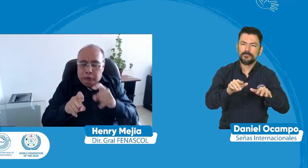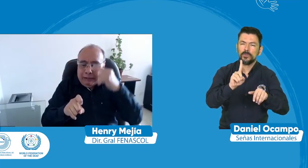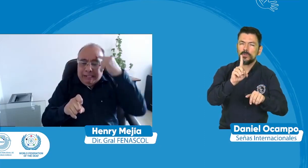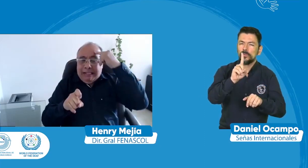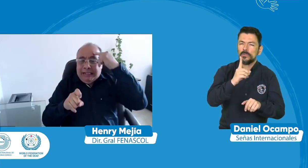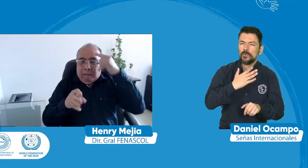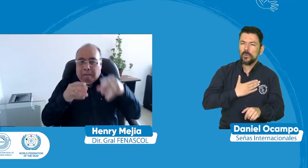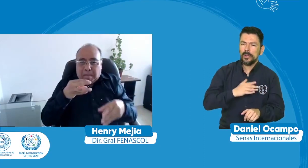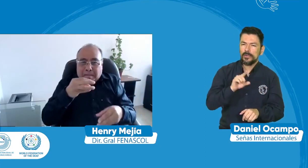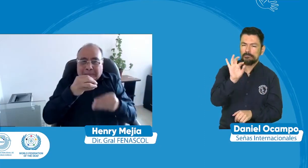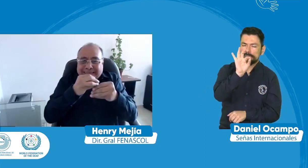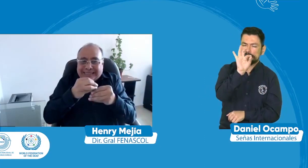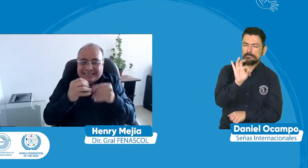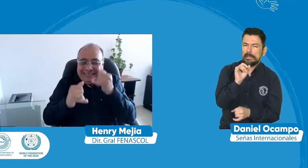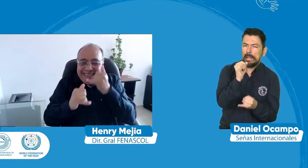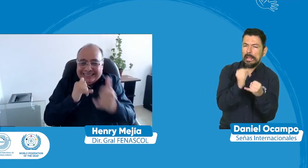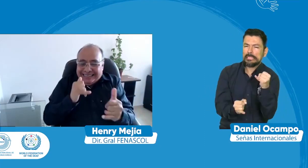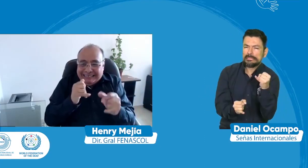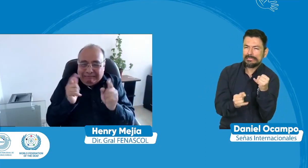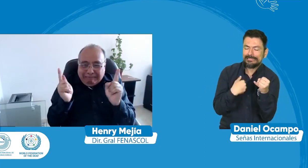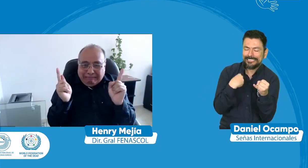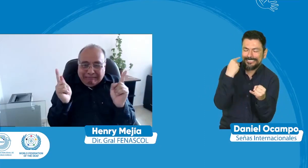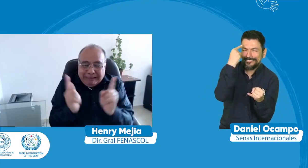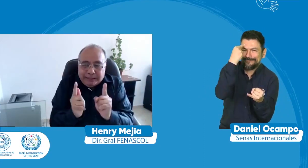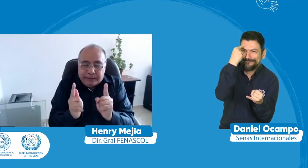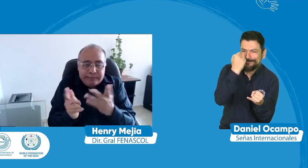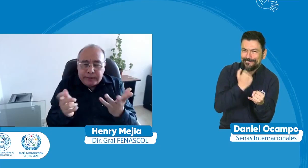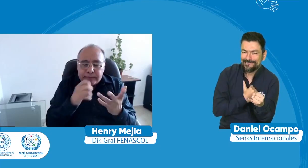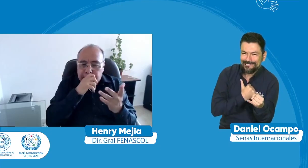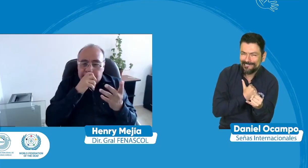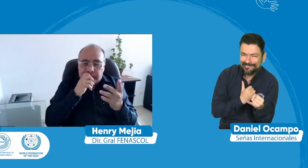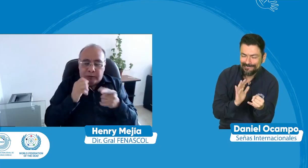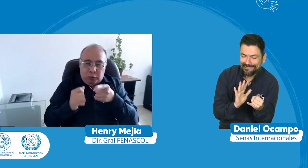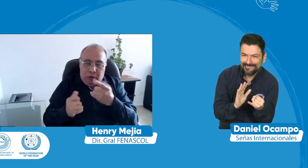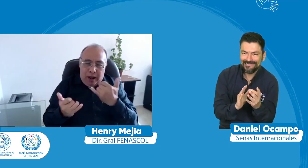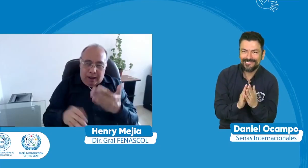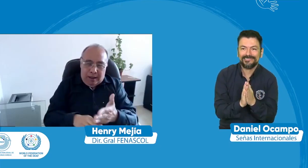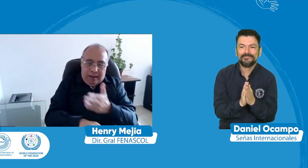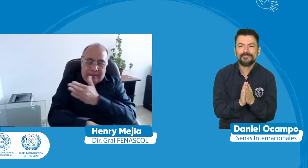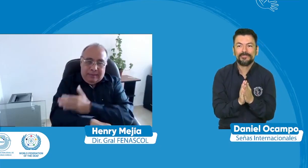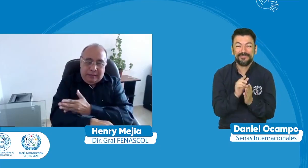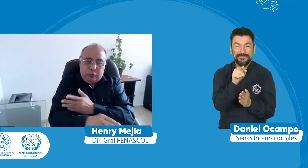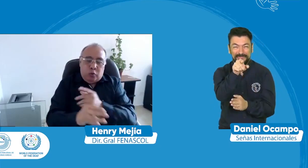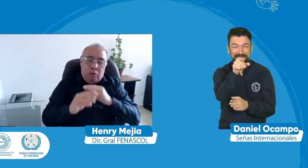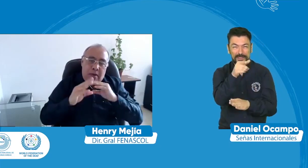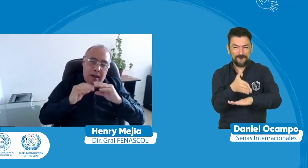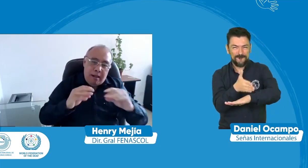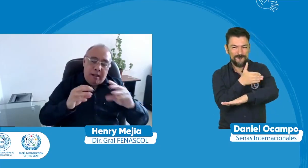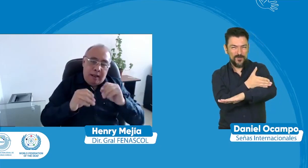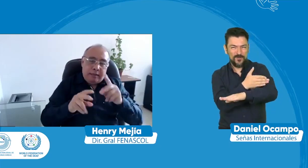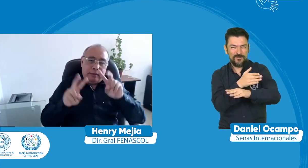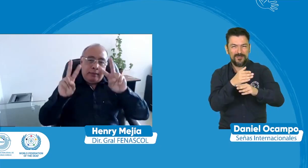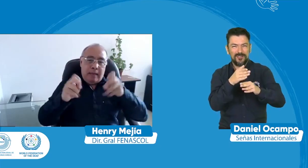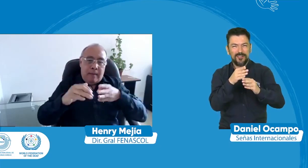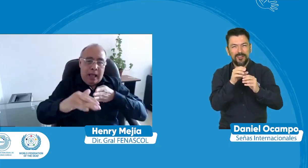difunda esta información y pues también quisiera aprovechar una última pregunta en realidad muy corta nos estuviste